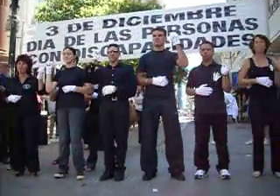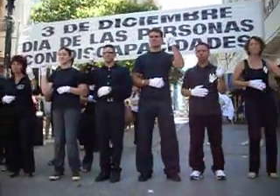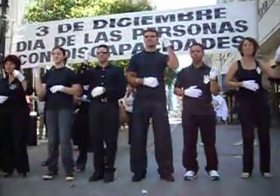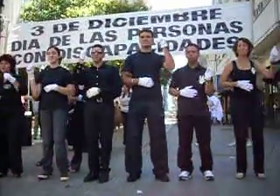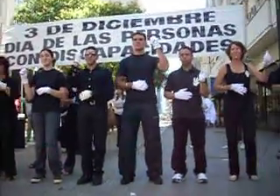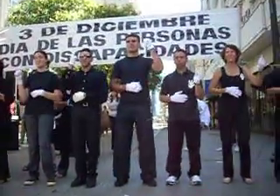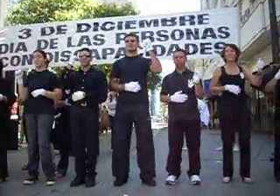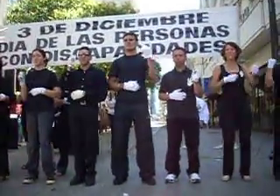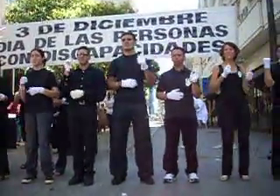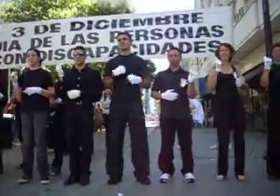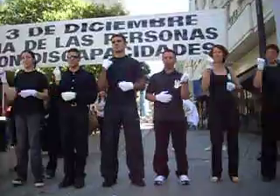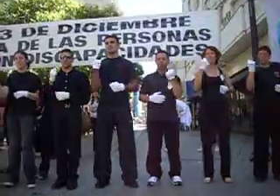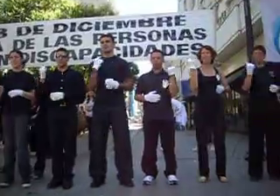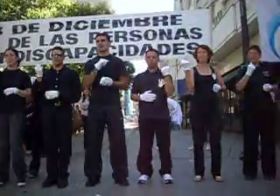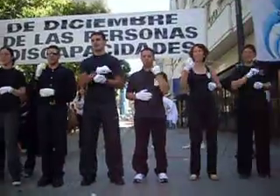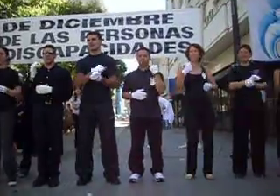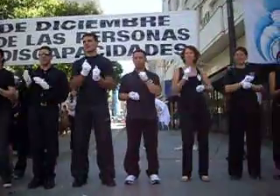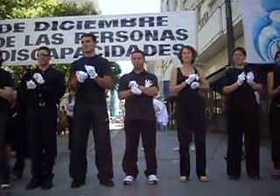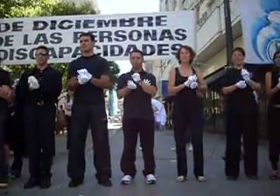que firma para cambiar.